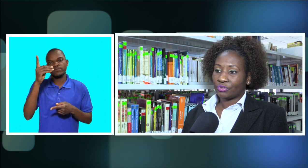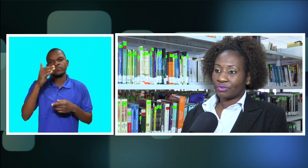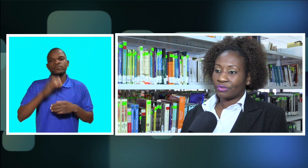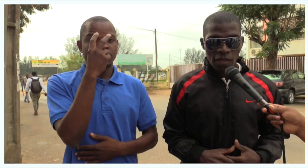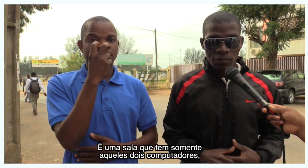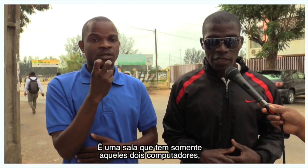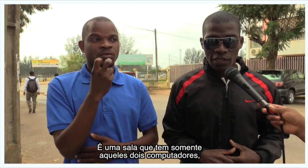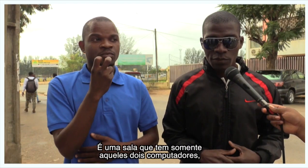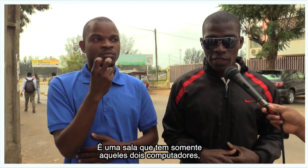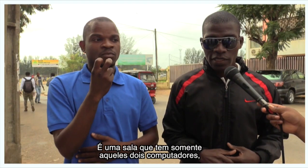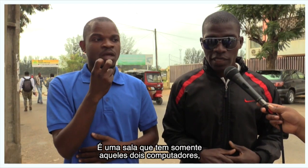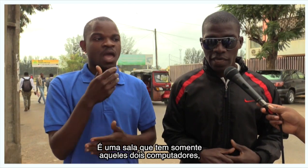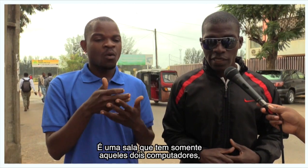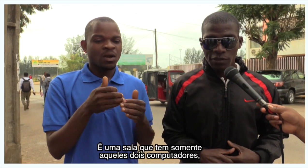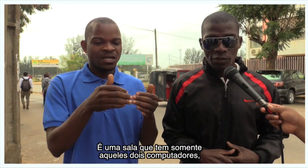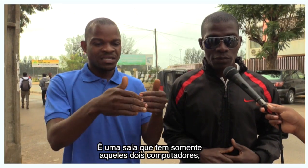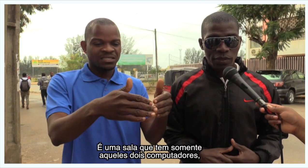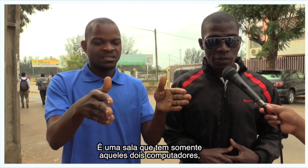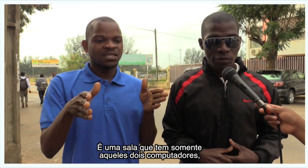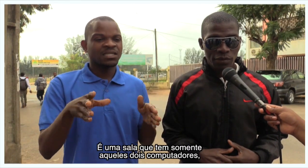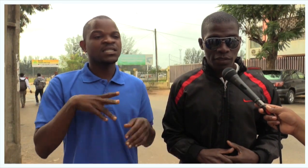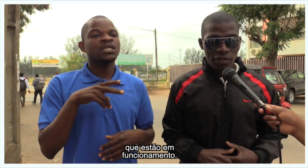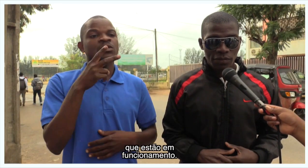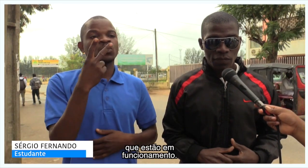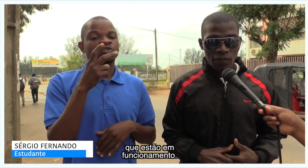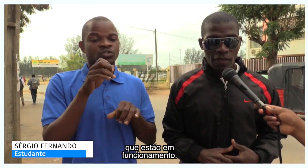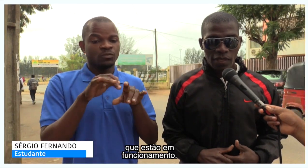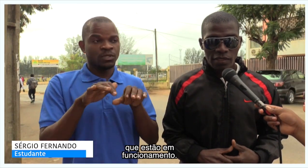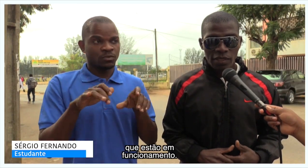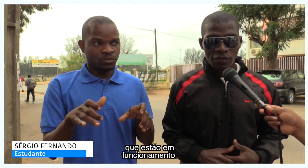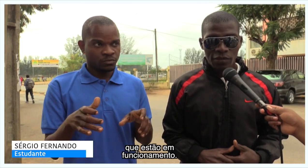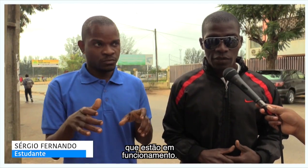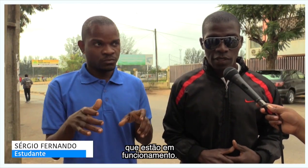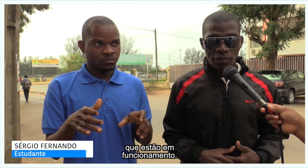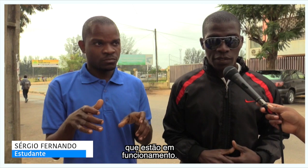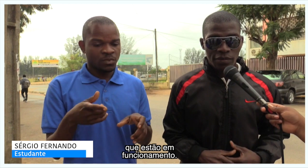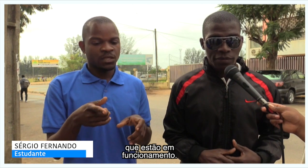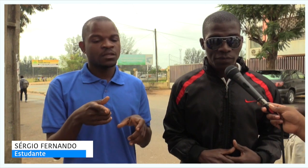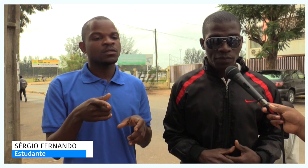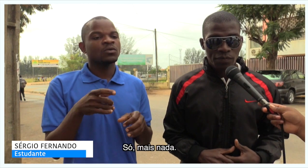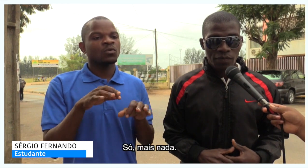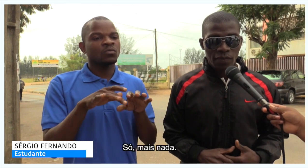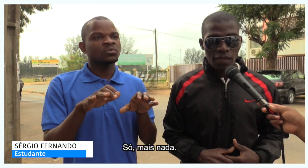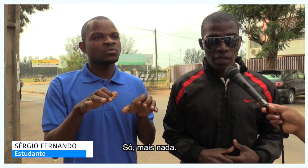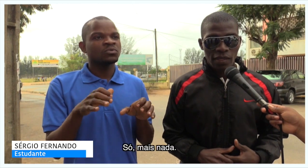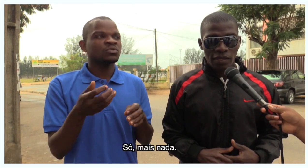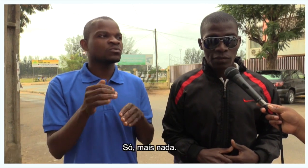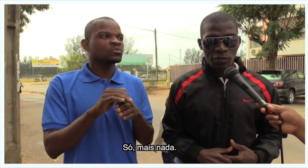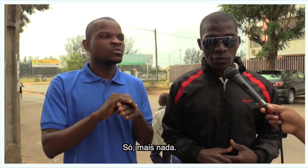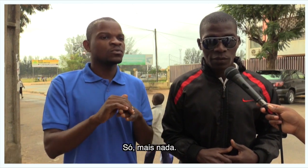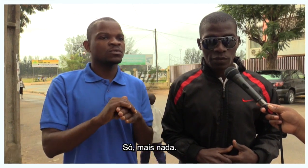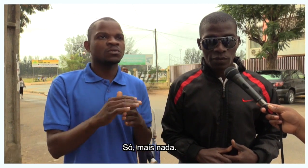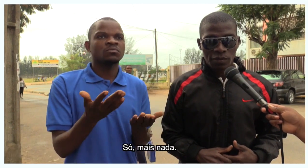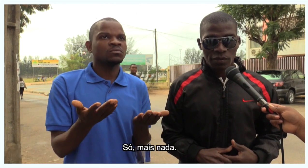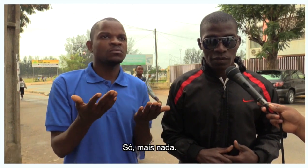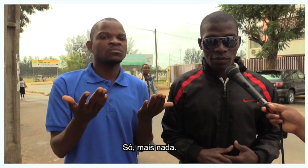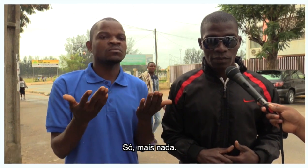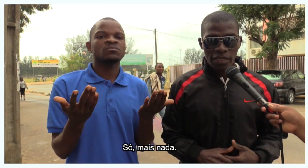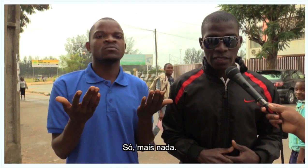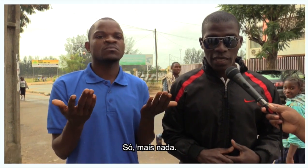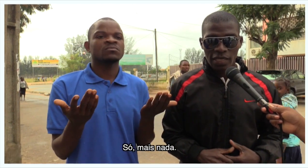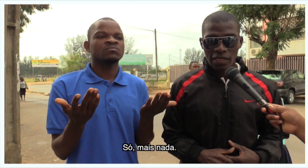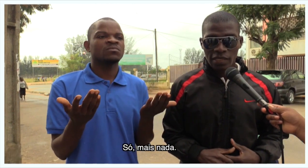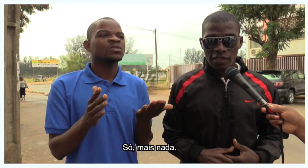entre outros. É uma sala somente que tem aqueles dois computadores que estão em funcionamento. Só